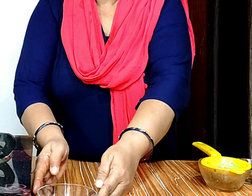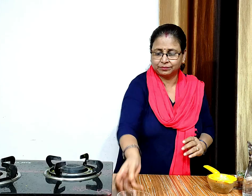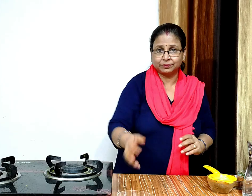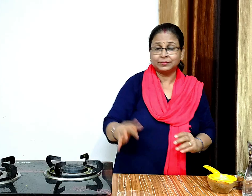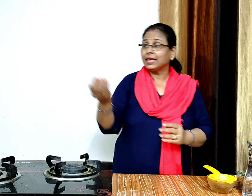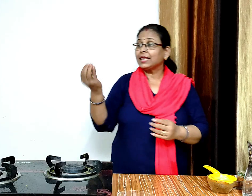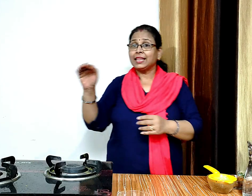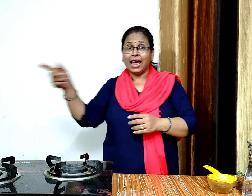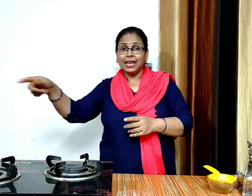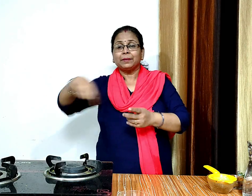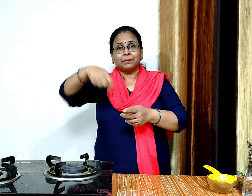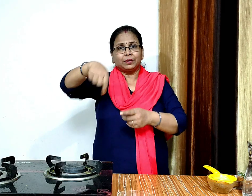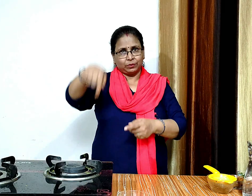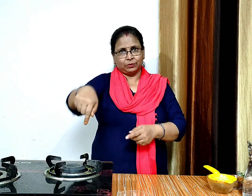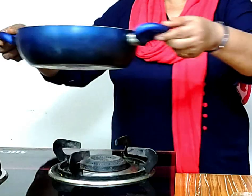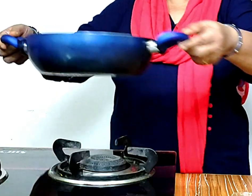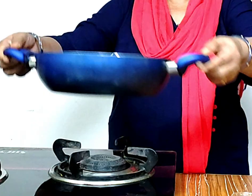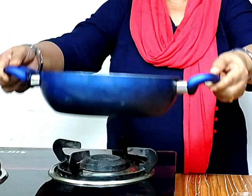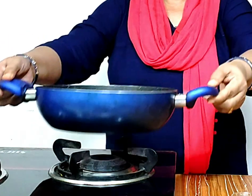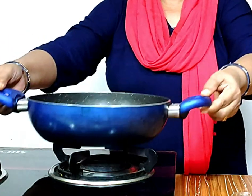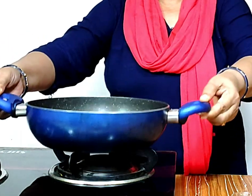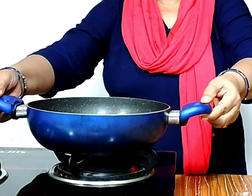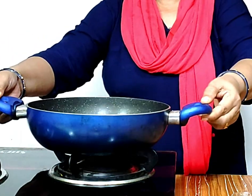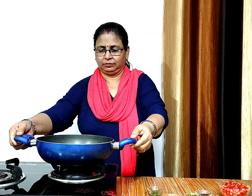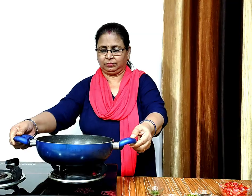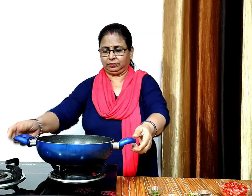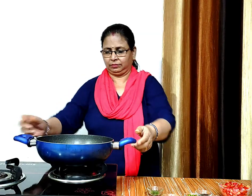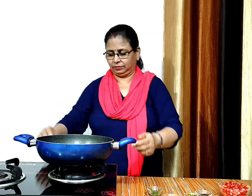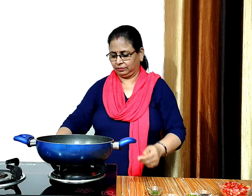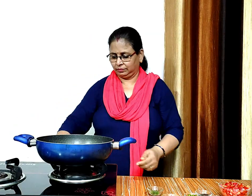अब सामबर बनाएंगे इसके लिए कढ़ाई गरम करेंगे